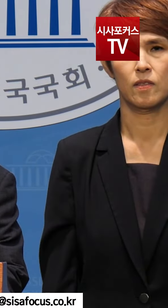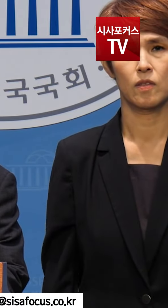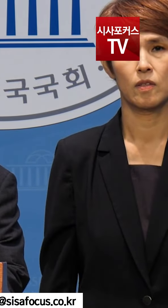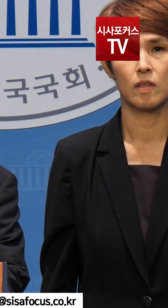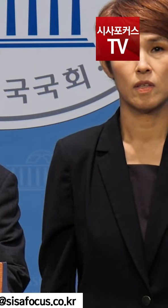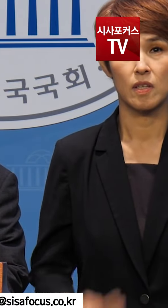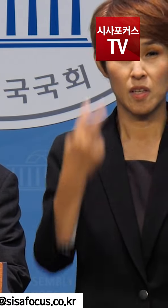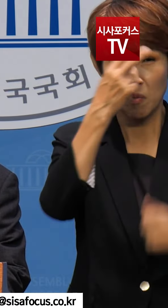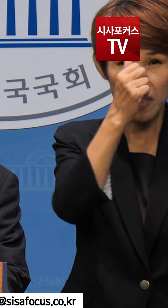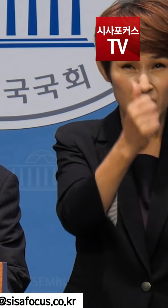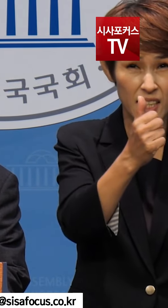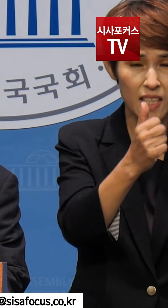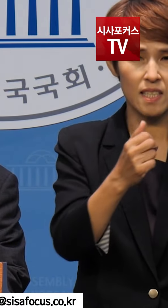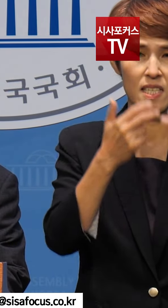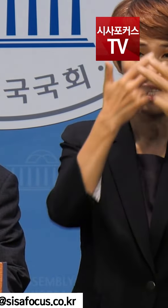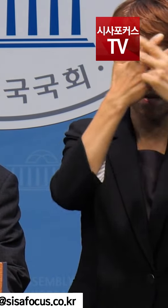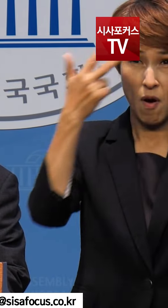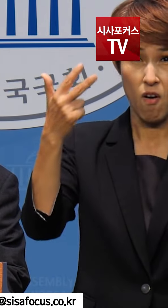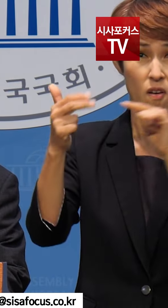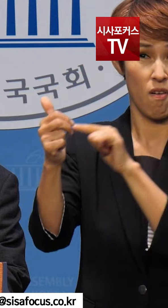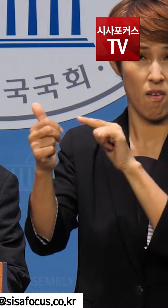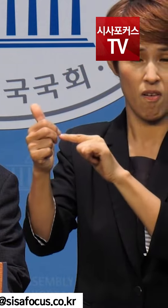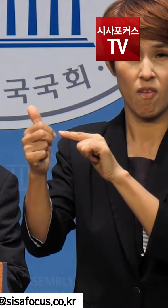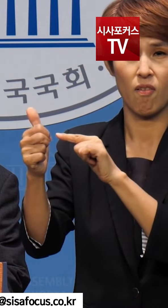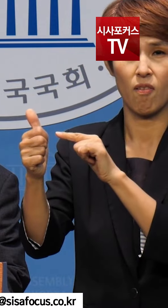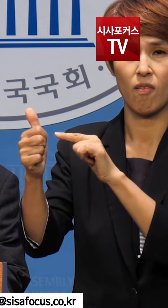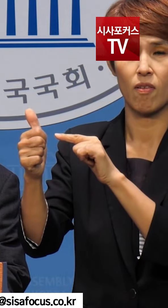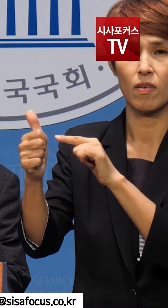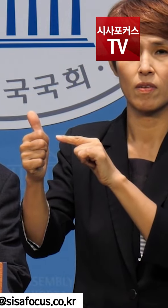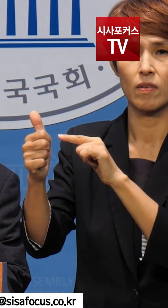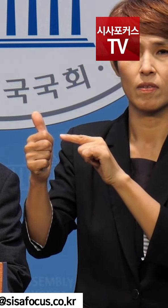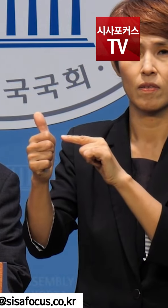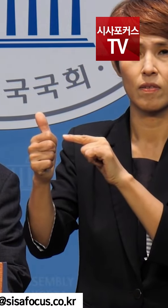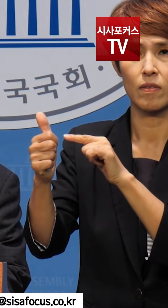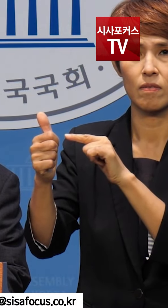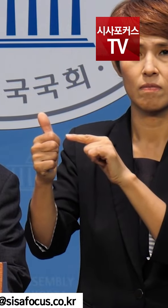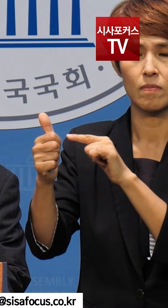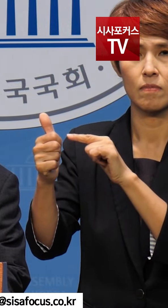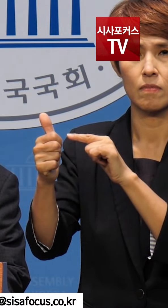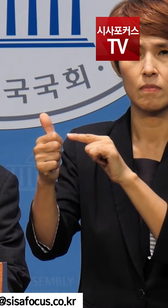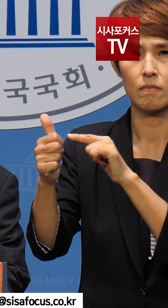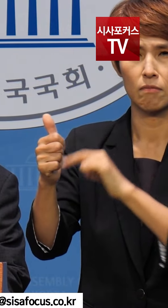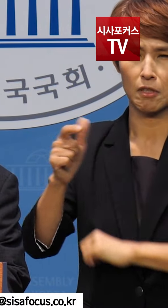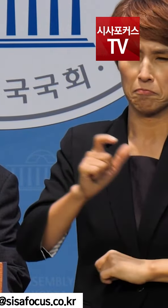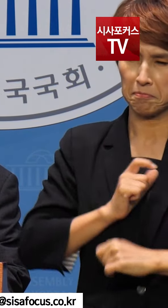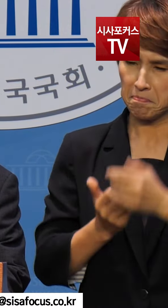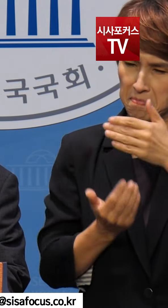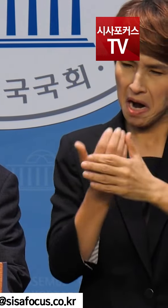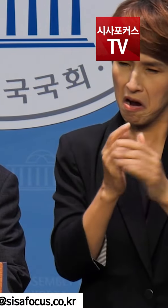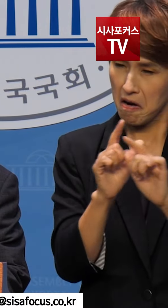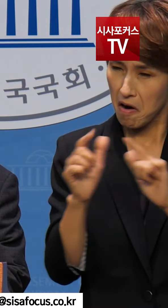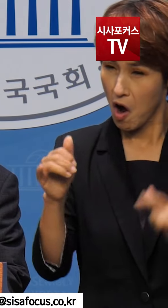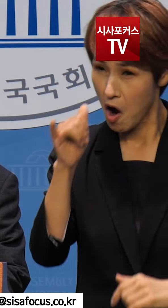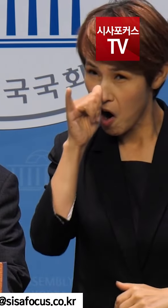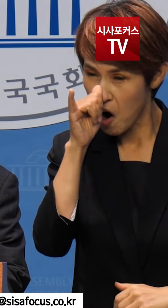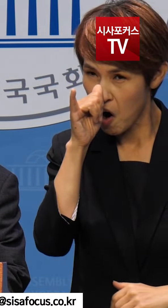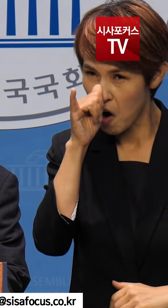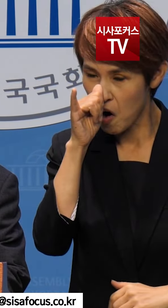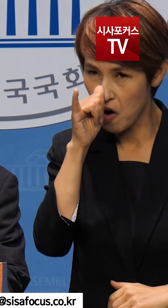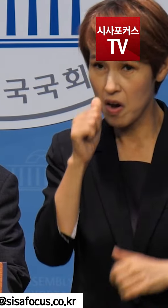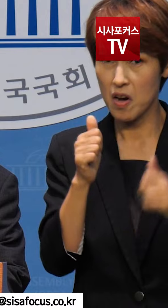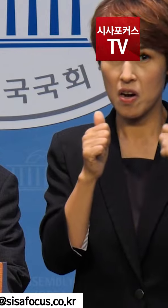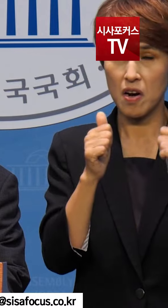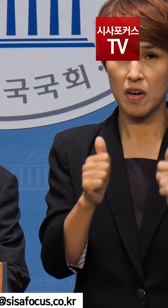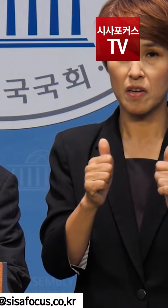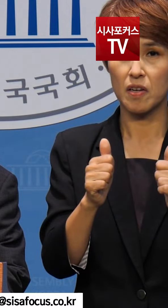검찰이 이재명 전 더불어민주당 대표의 각종 의혹 사건에 대해 분리선고를